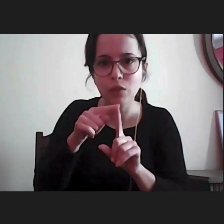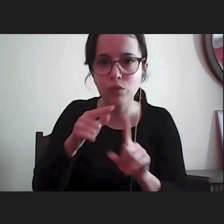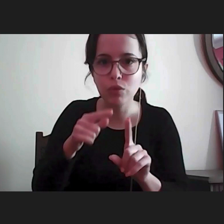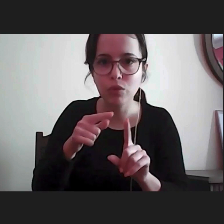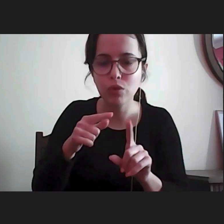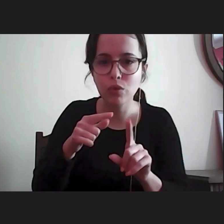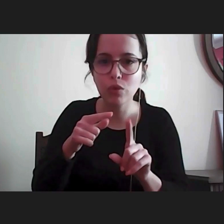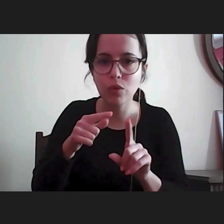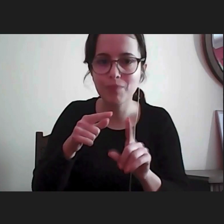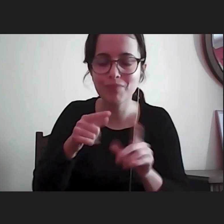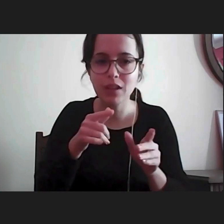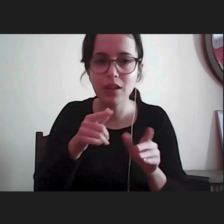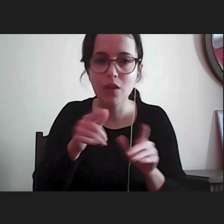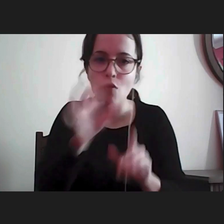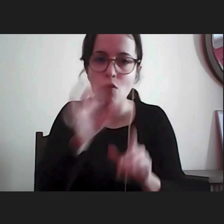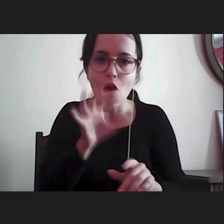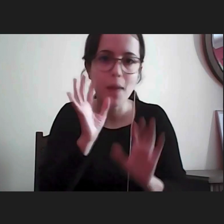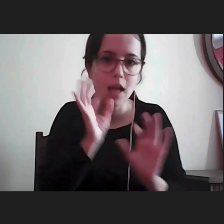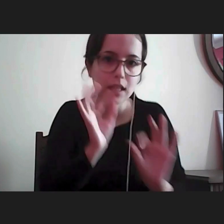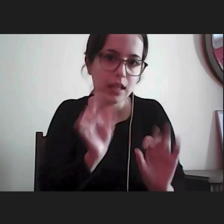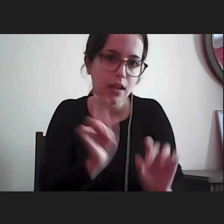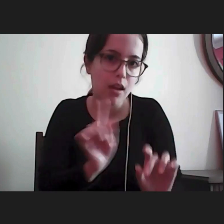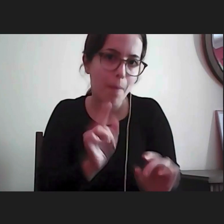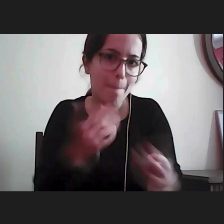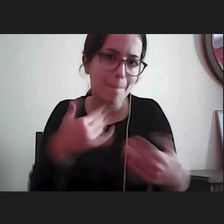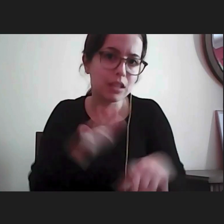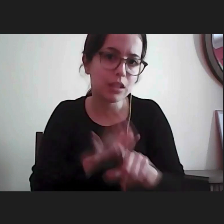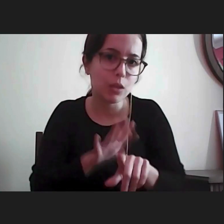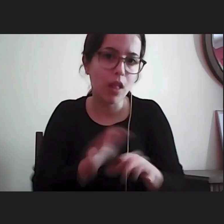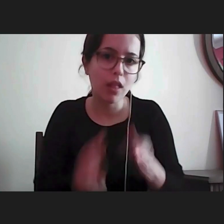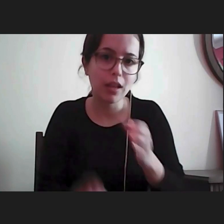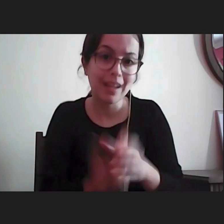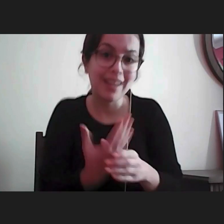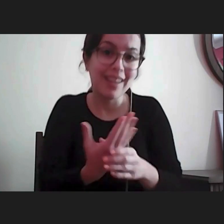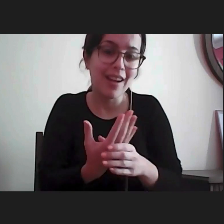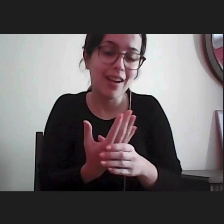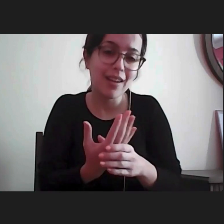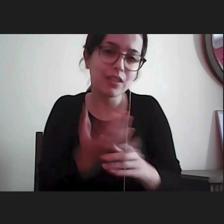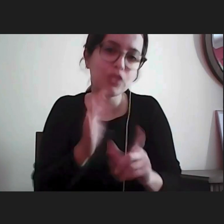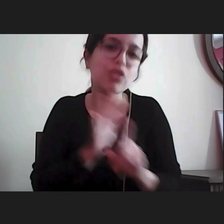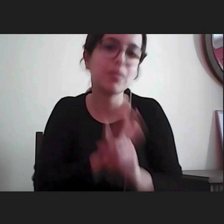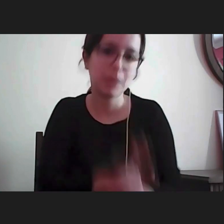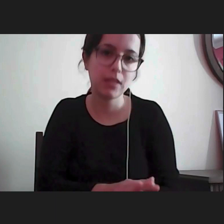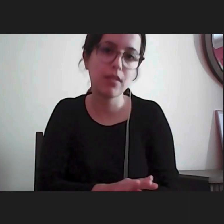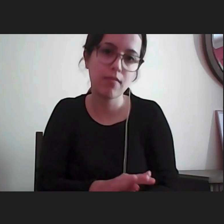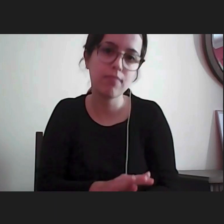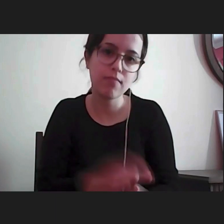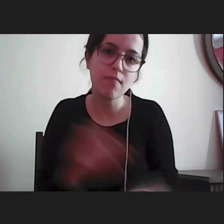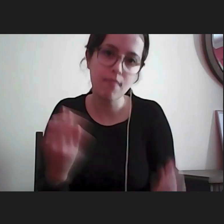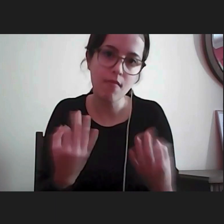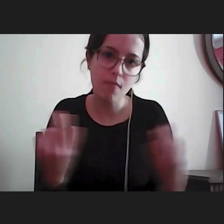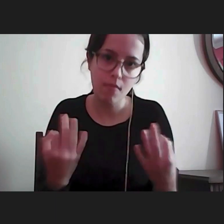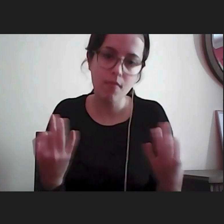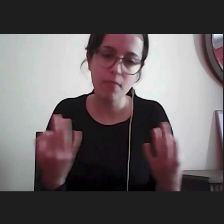via mas gerava essa discriminação um outro exemplo pode ser as questões do